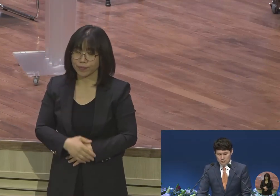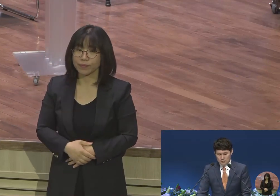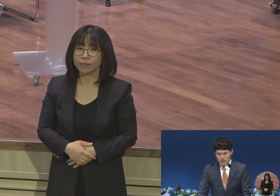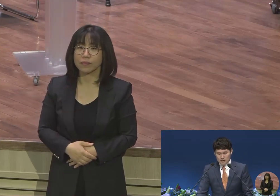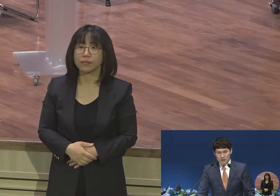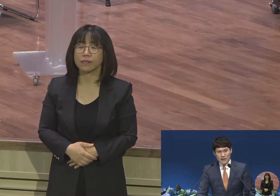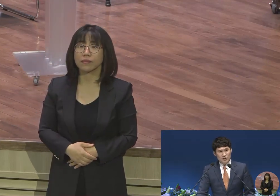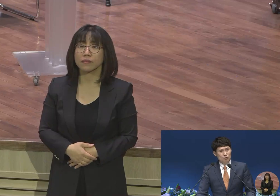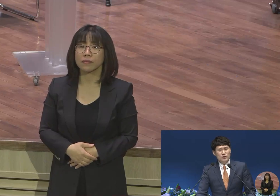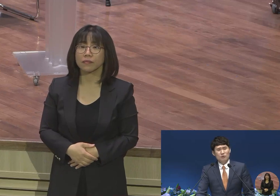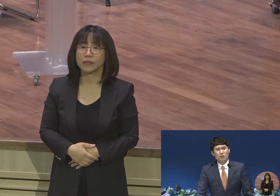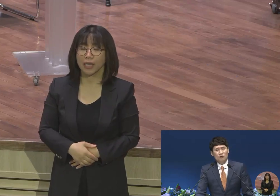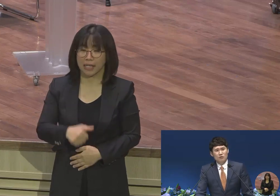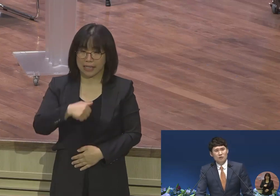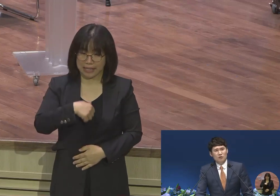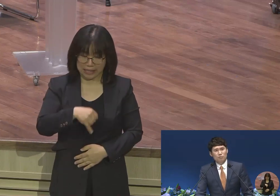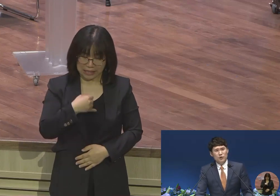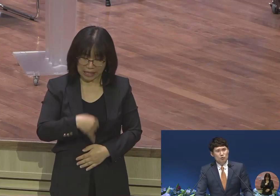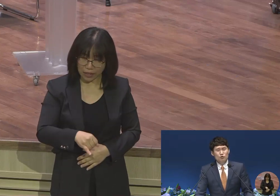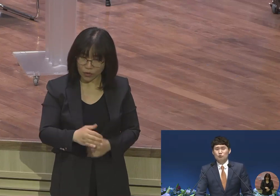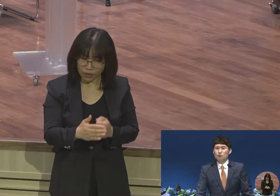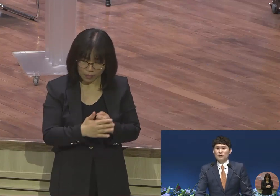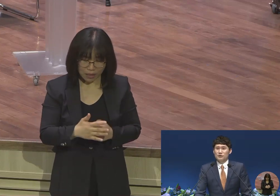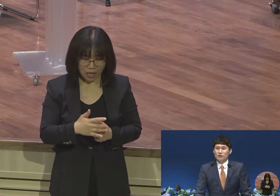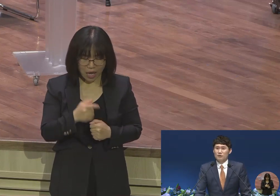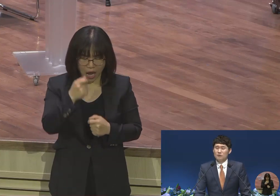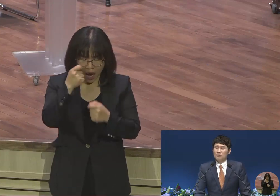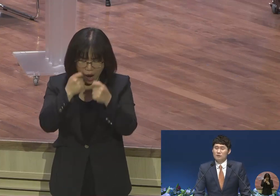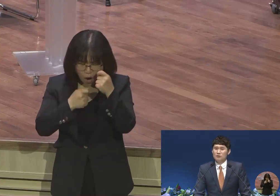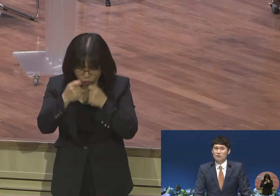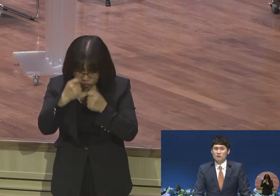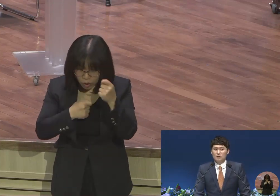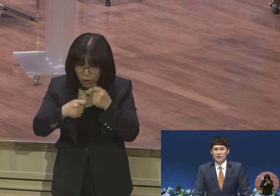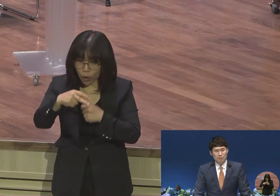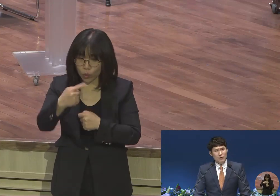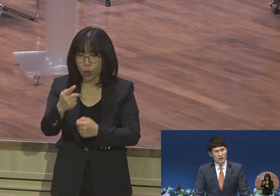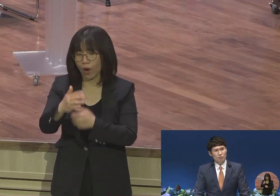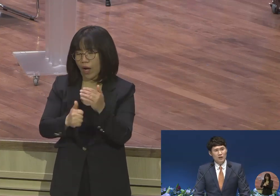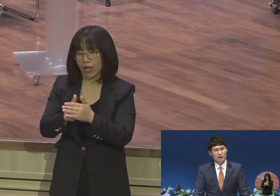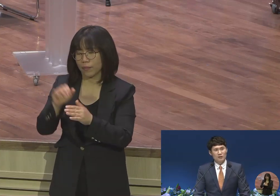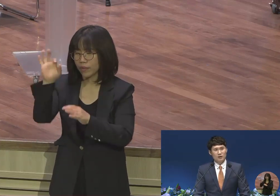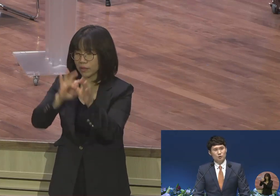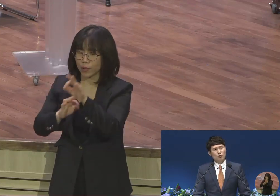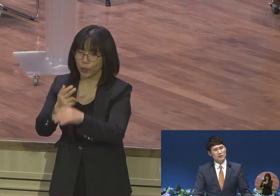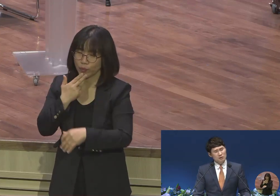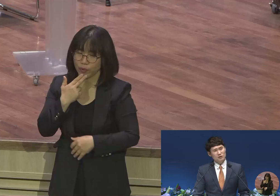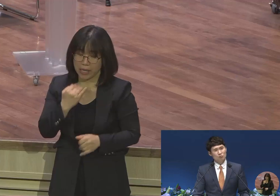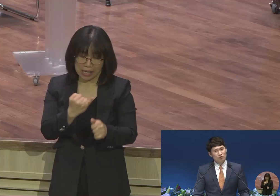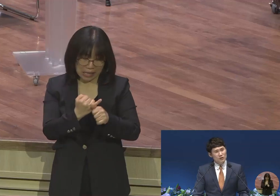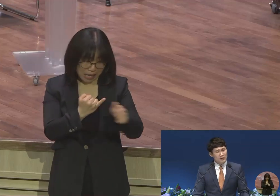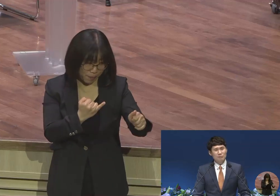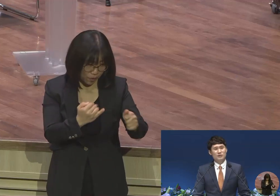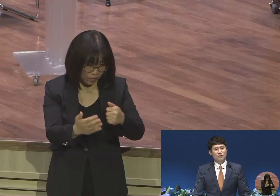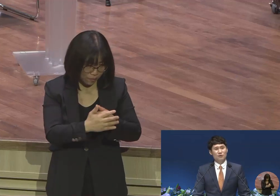자녀 문제로 피 눈물을 쏟으면서 남편 때문에 속이 썩어서 문드러져 가면서도